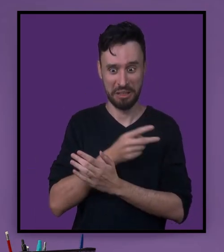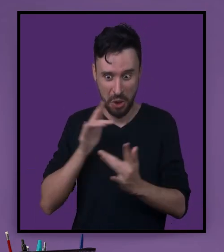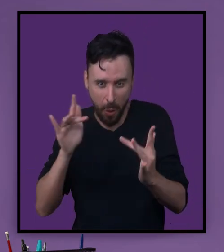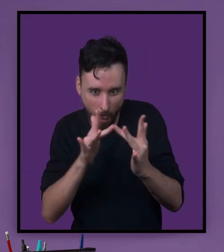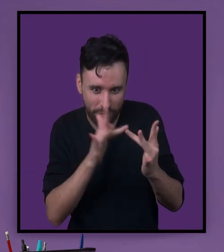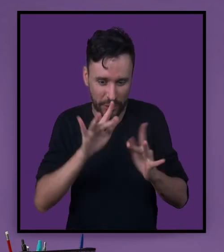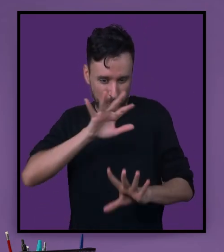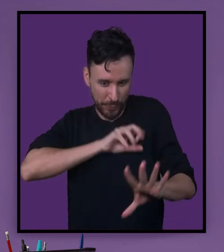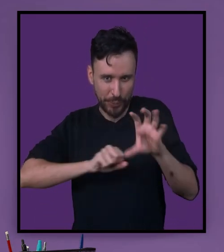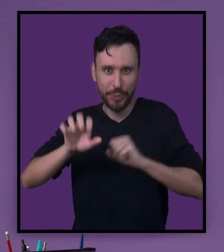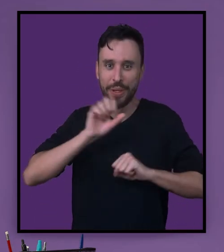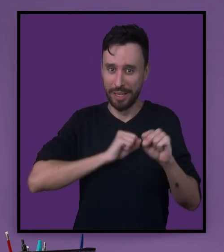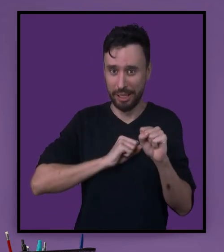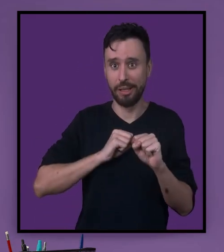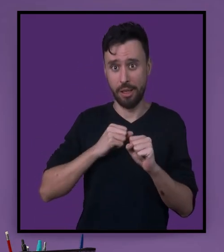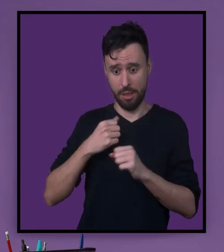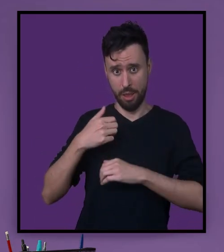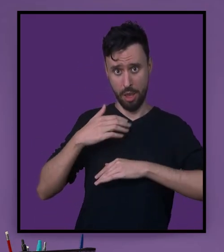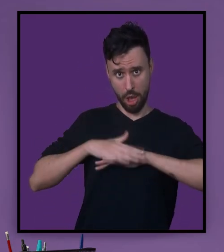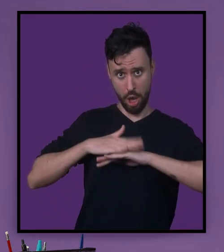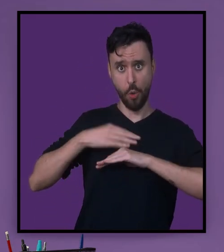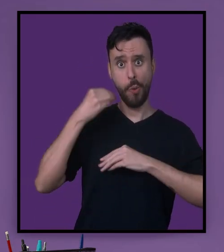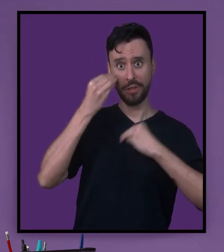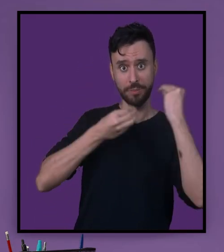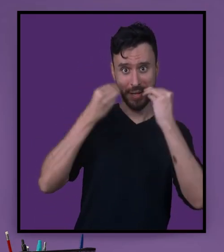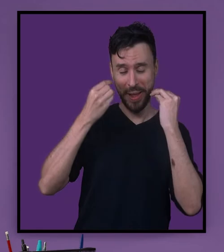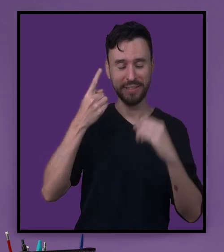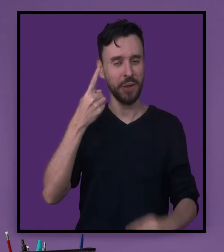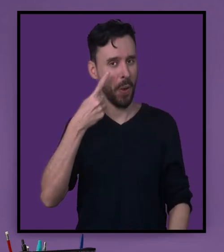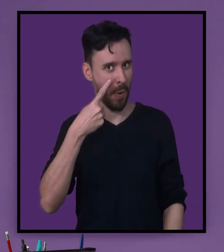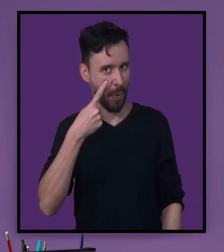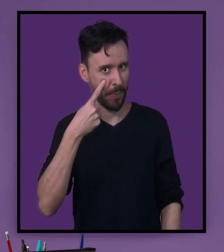contato com a comunidade surda, eu já vi essas duas sinalizações.